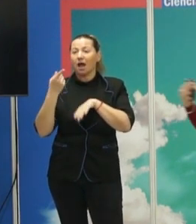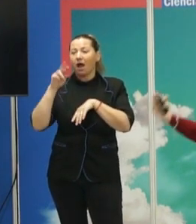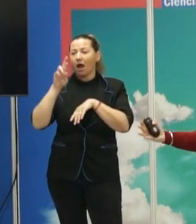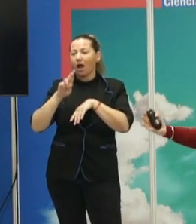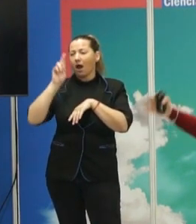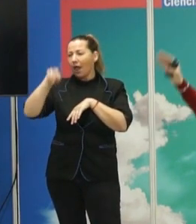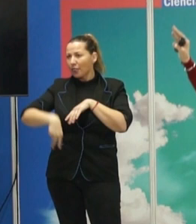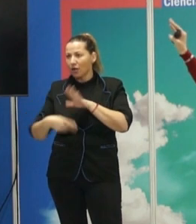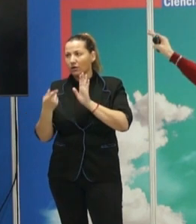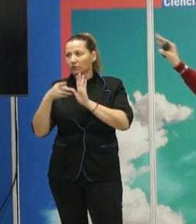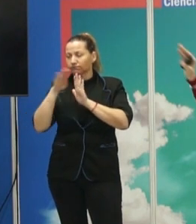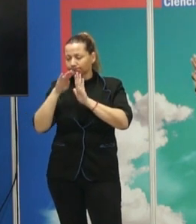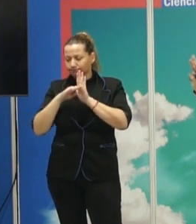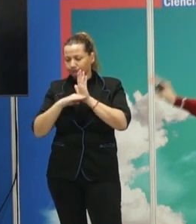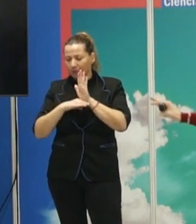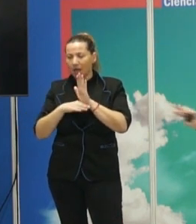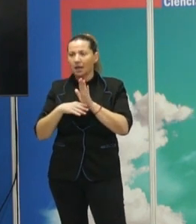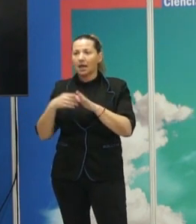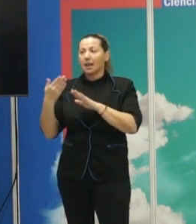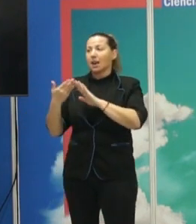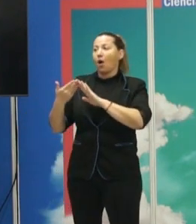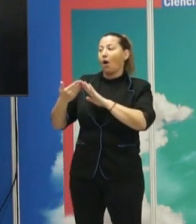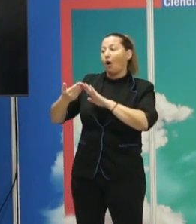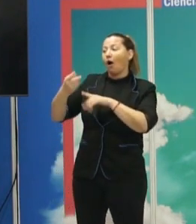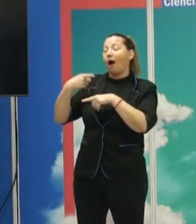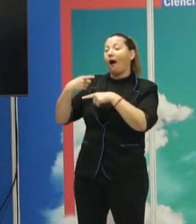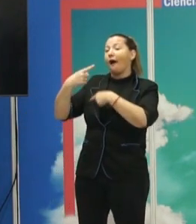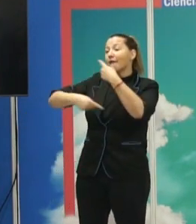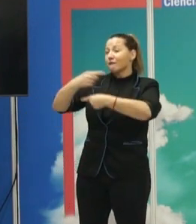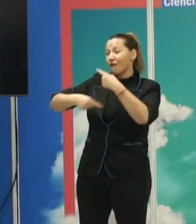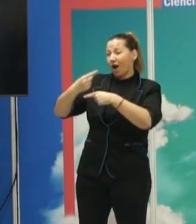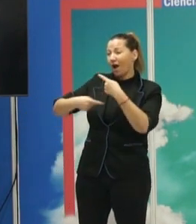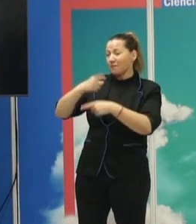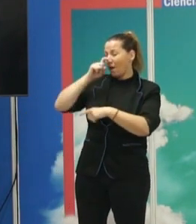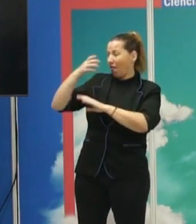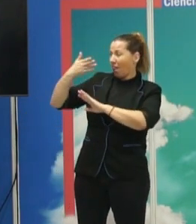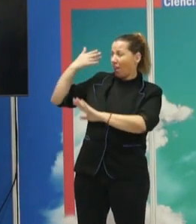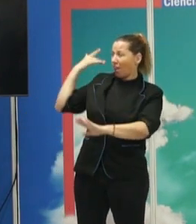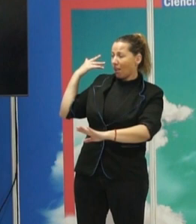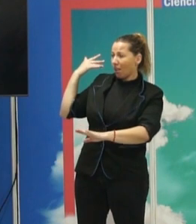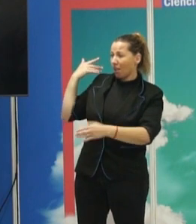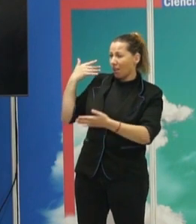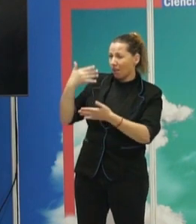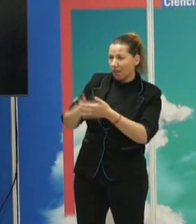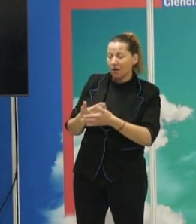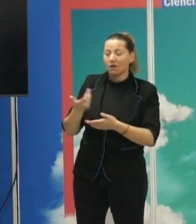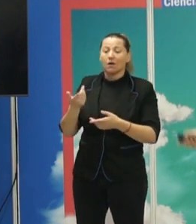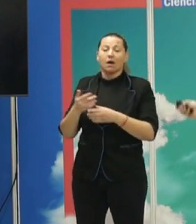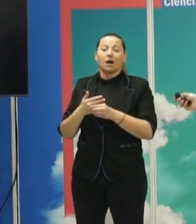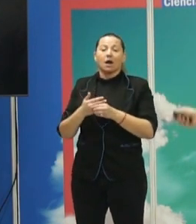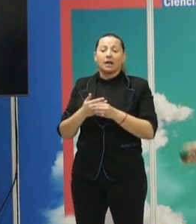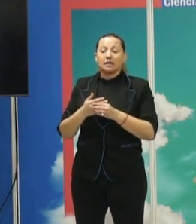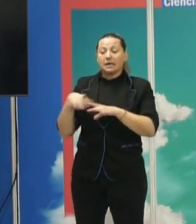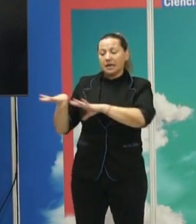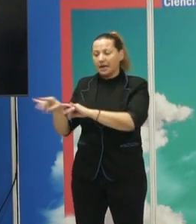al menos durante un tiempo, los ancestros y la tierra sean lo más importante de todo y lo que separa a ese grupo de todo lo demás.